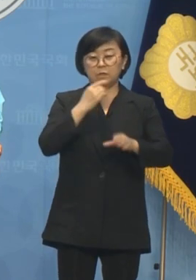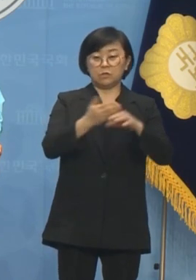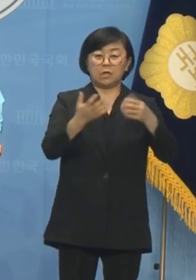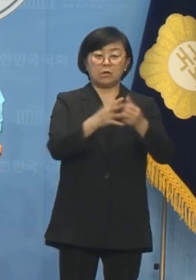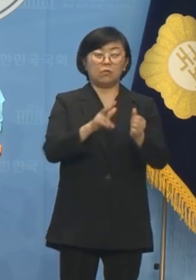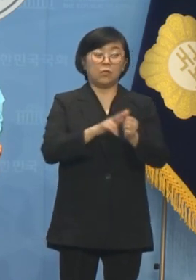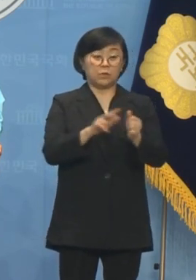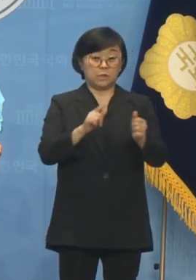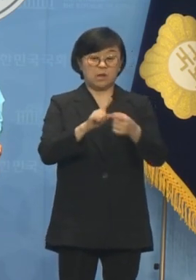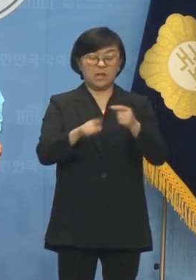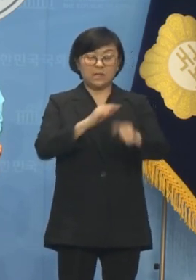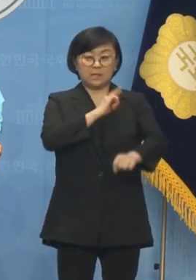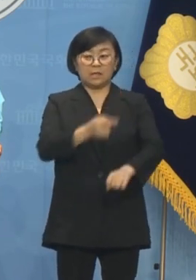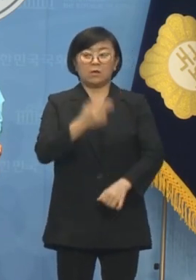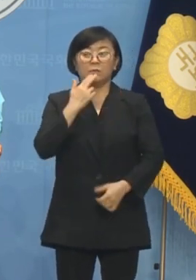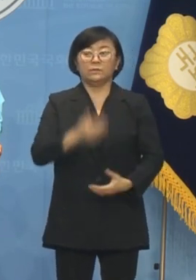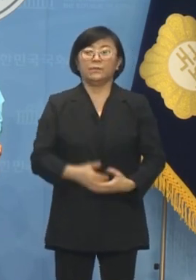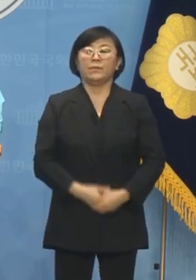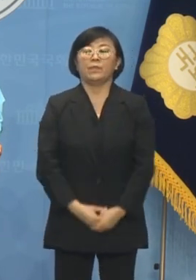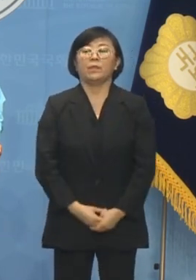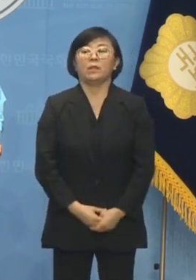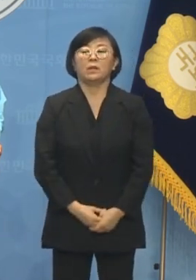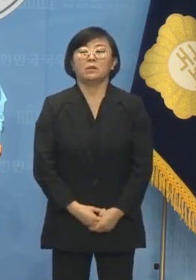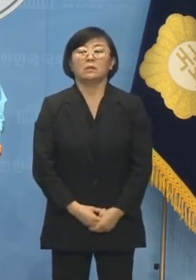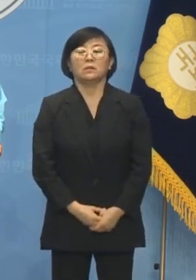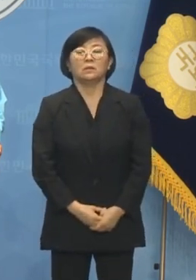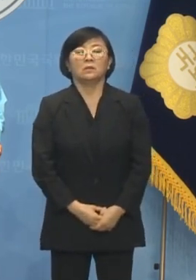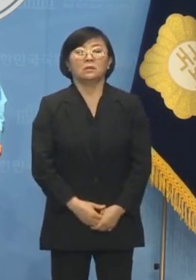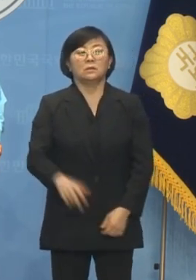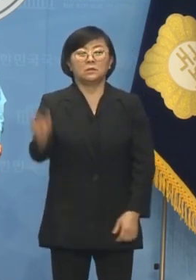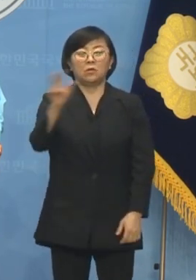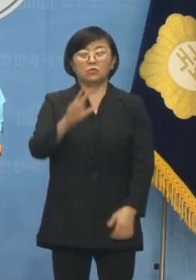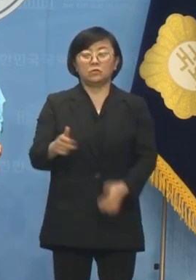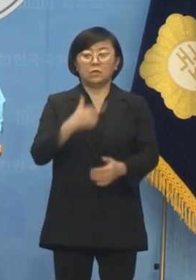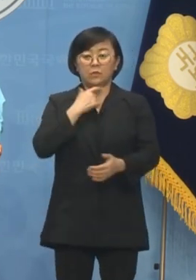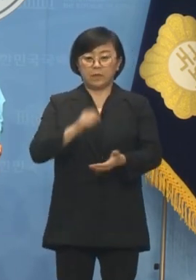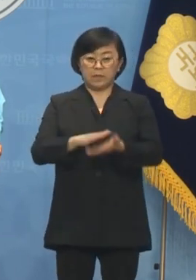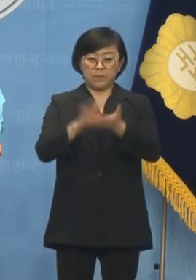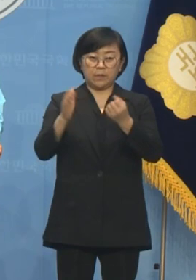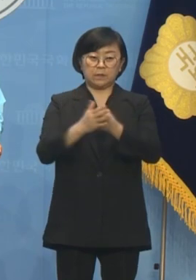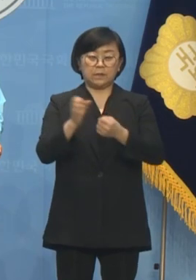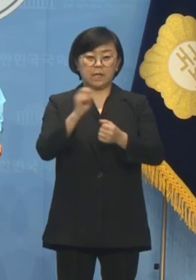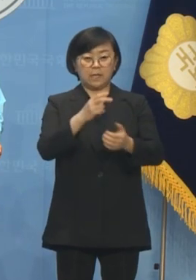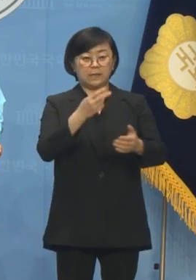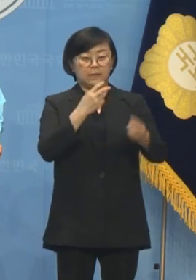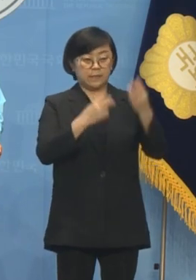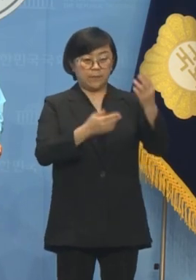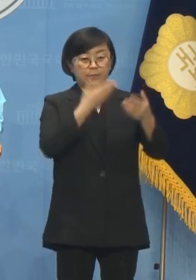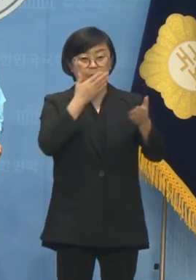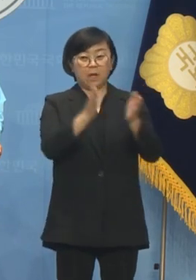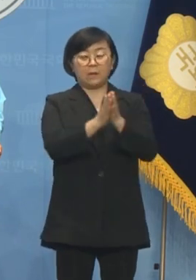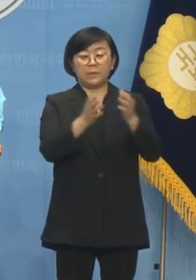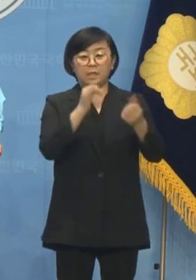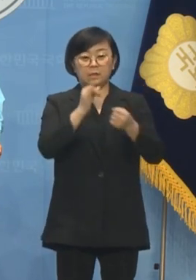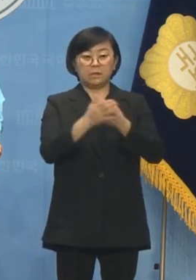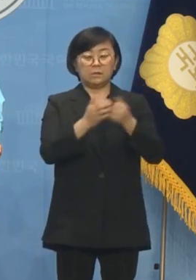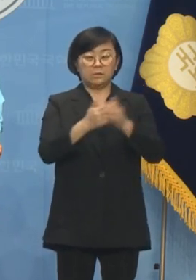후보로서 자격이 없습니다. 아니, 전국적인 열망이자 야3당에 합의했다고 성사시킨